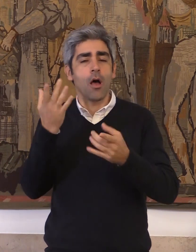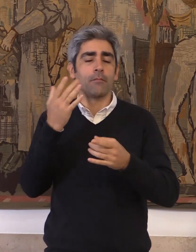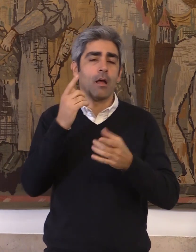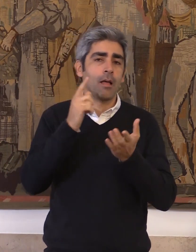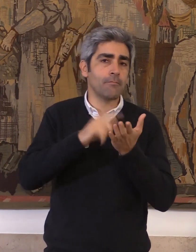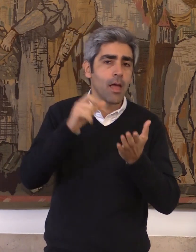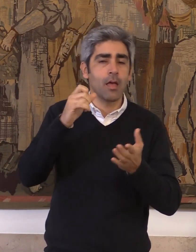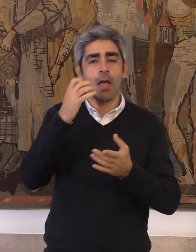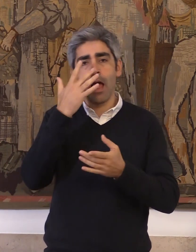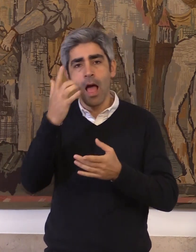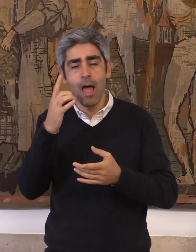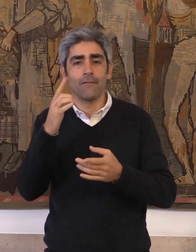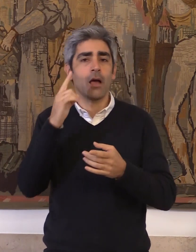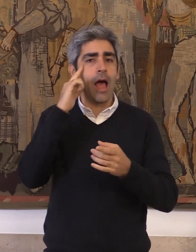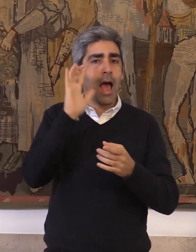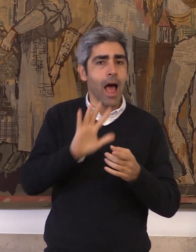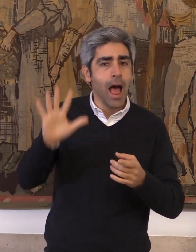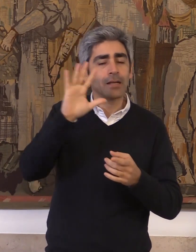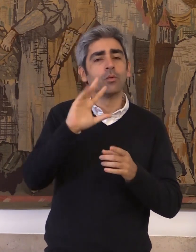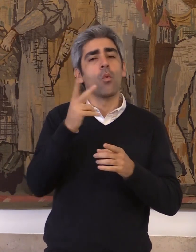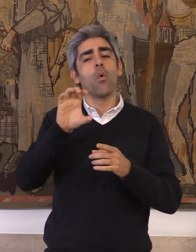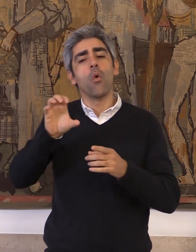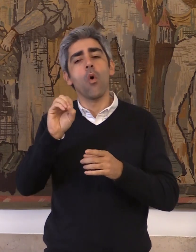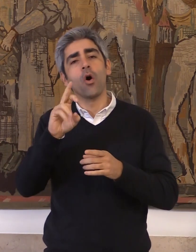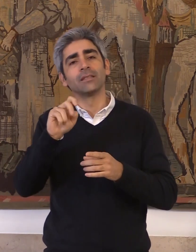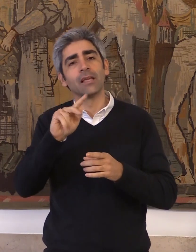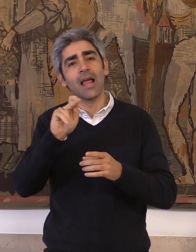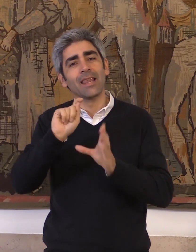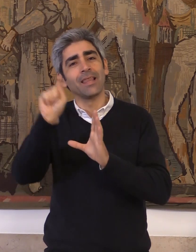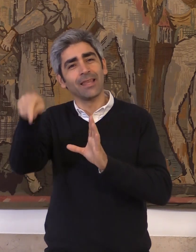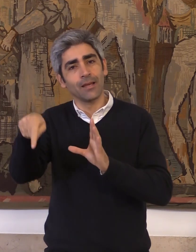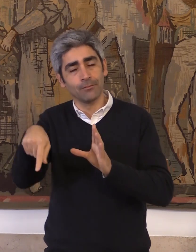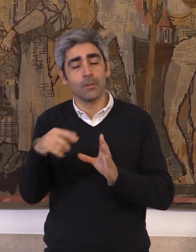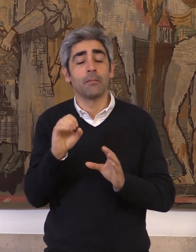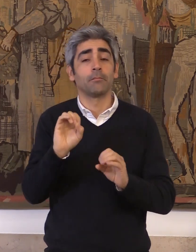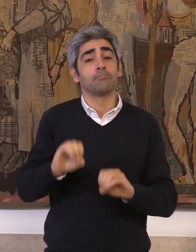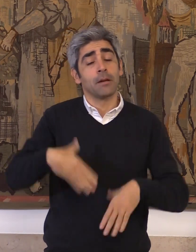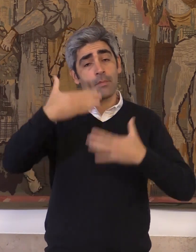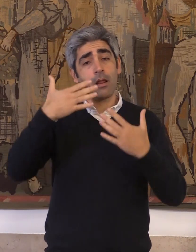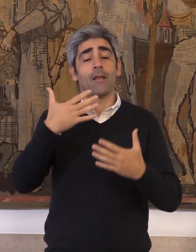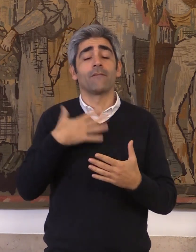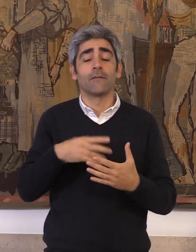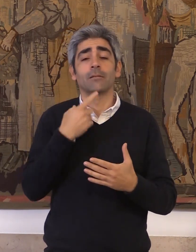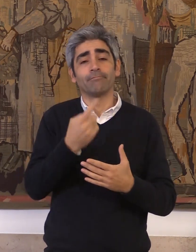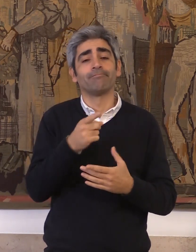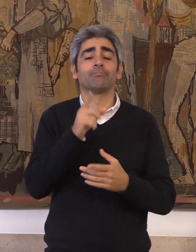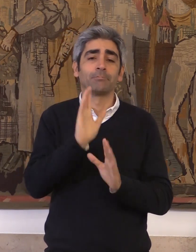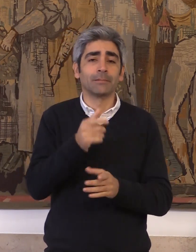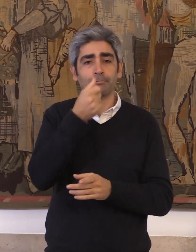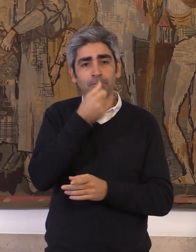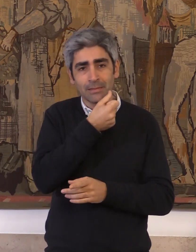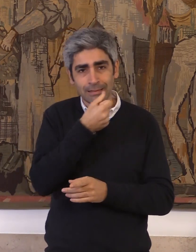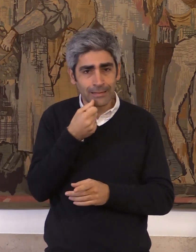em África, na Ásia ou na Oceania. Para isso contamos em primeiro lugar com a paciência e a